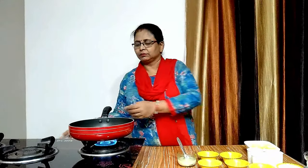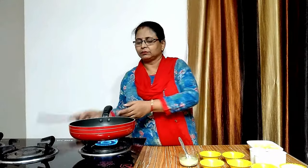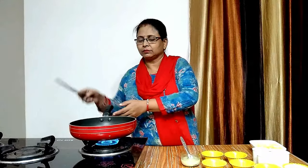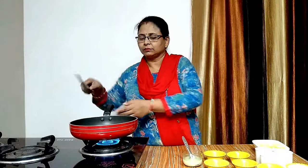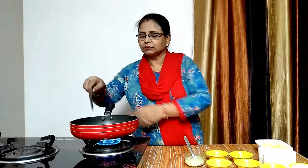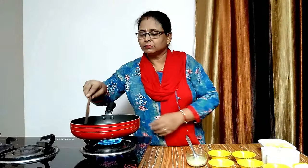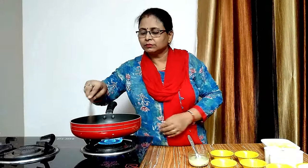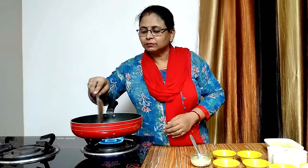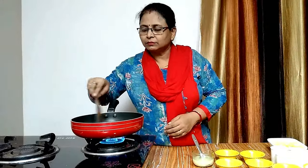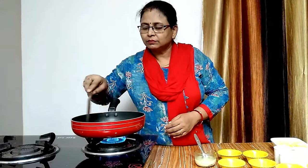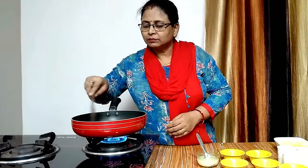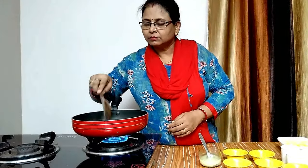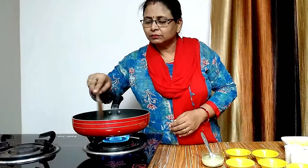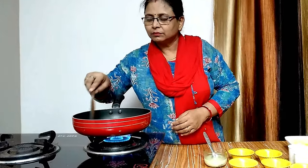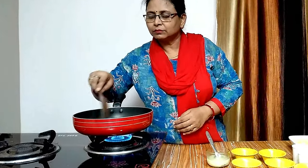डाल कर थोड़ा सा चला लेंगे